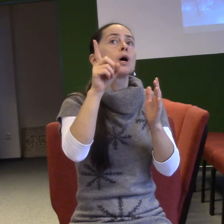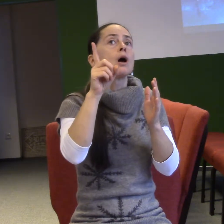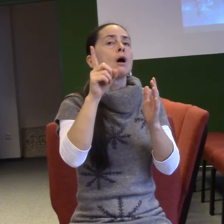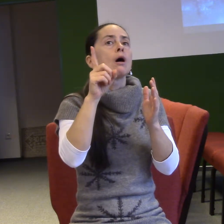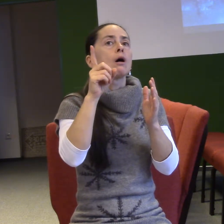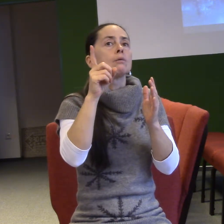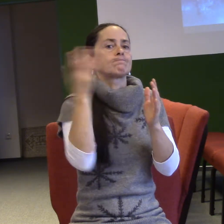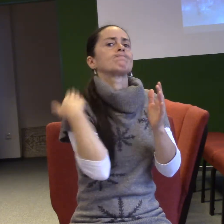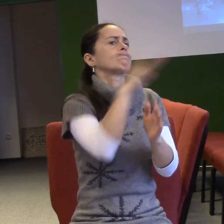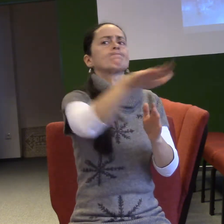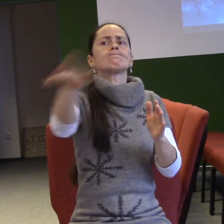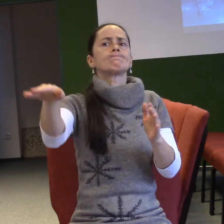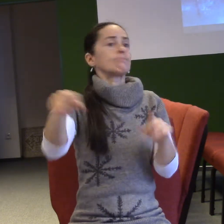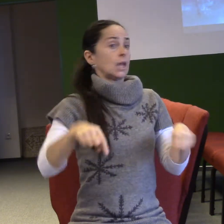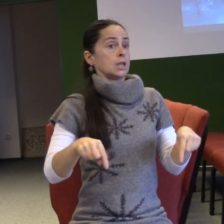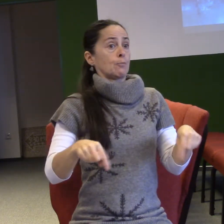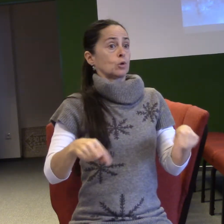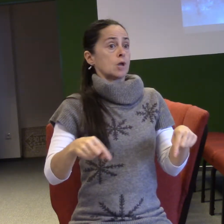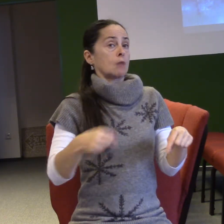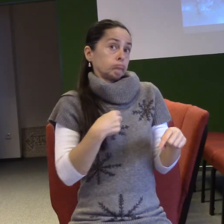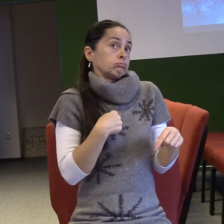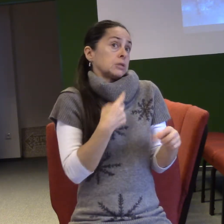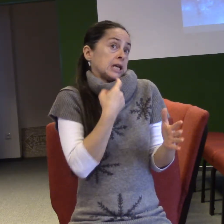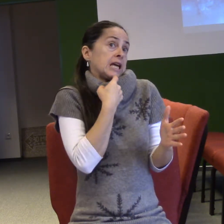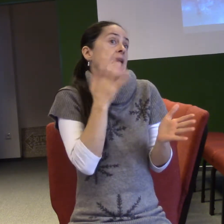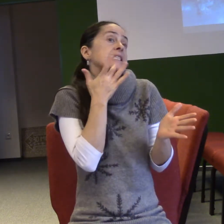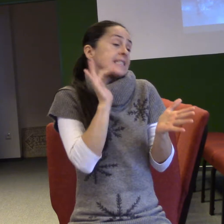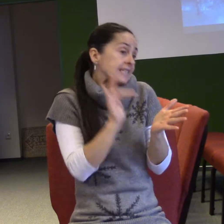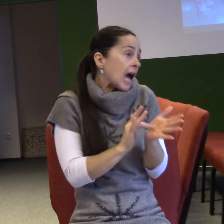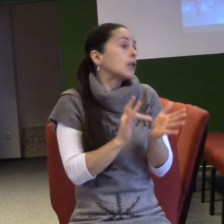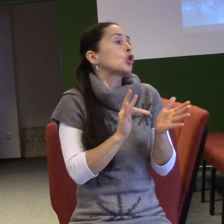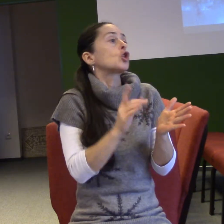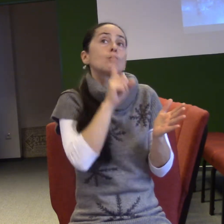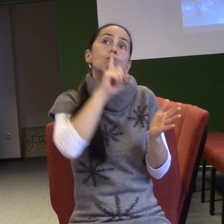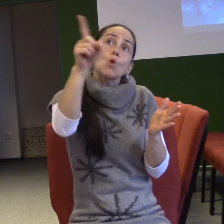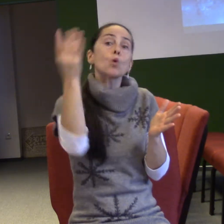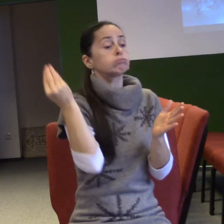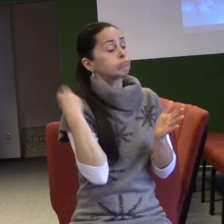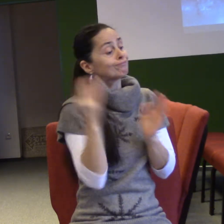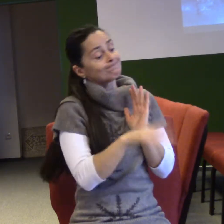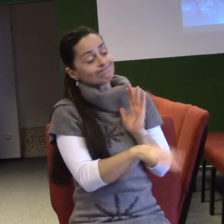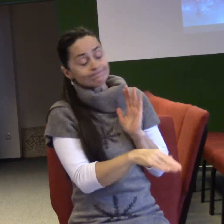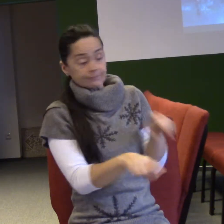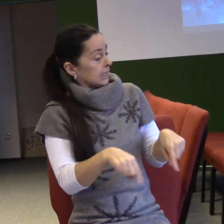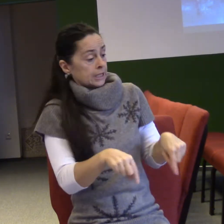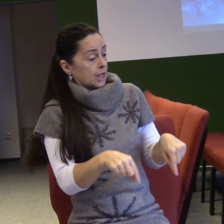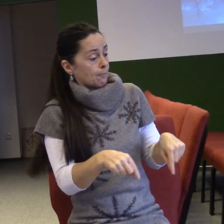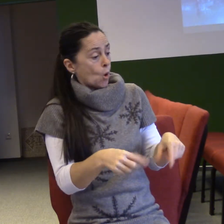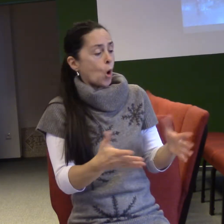Mně by to někdy úplně stačilo, protože někdy jsou situace, které mě přemáhají. Jsou situace, na kterých nevím, jak reagovat. A někdy by mě úplně stačilo, kdyby Bůh